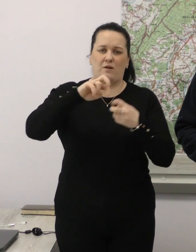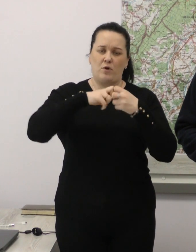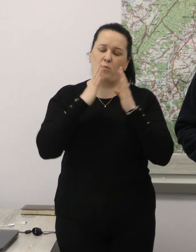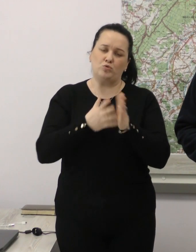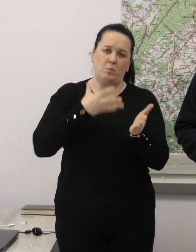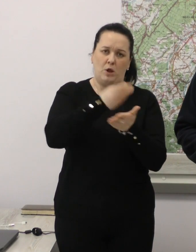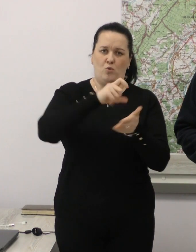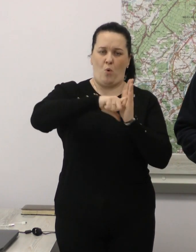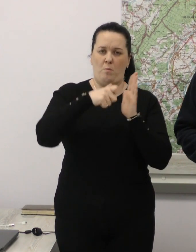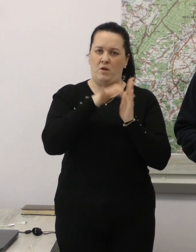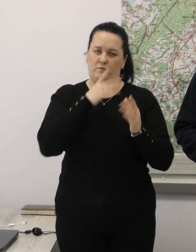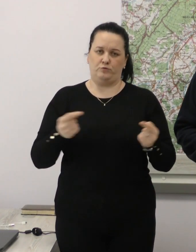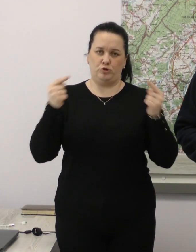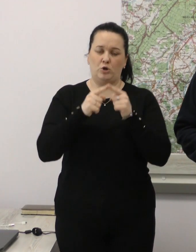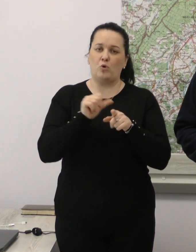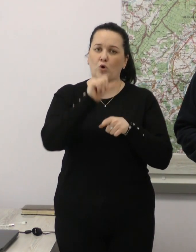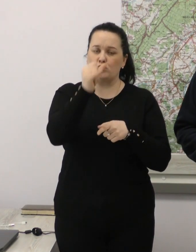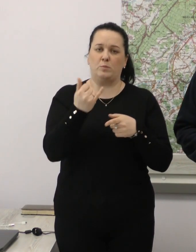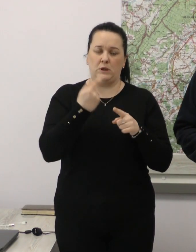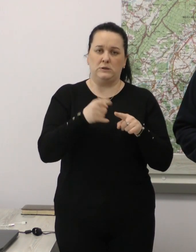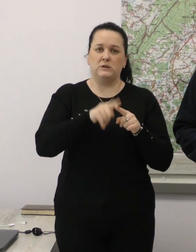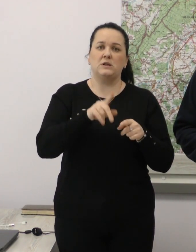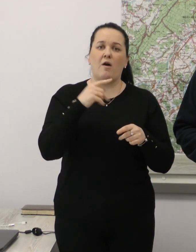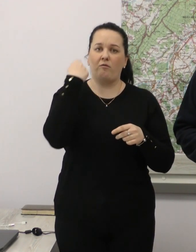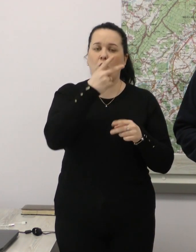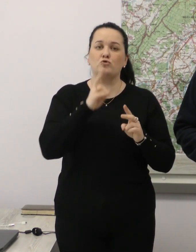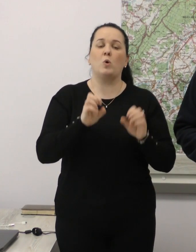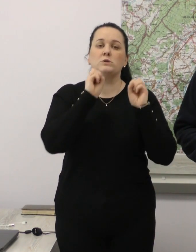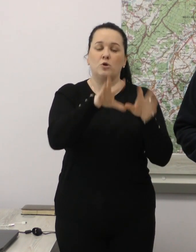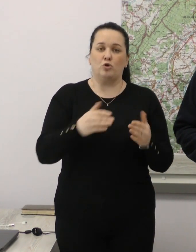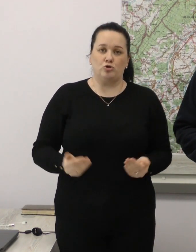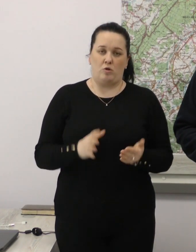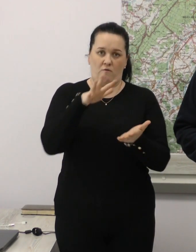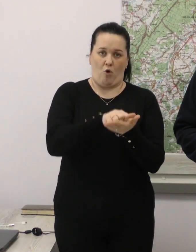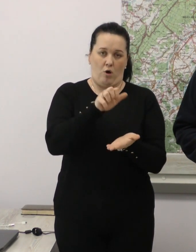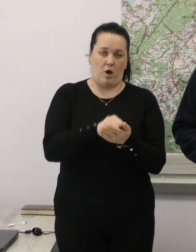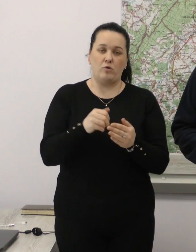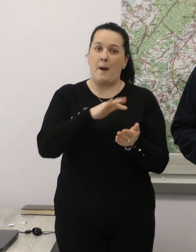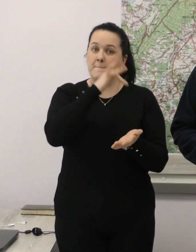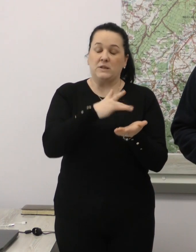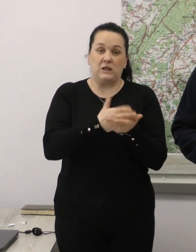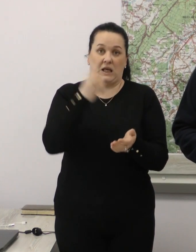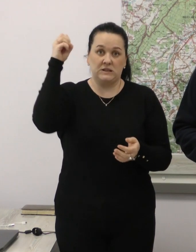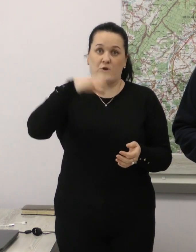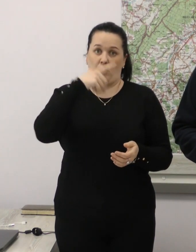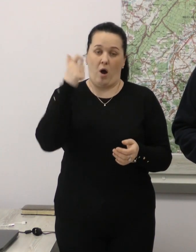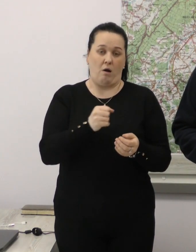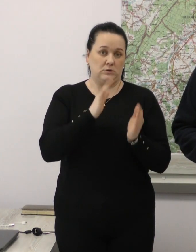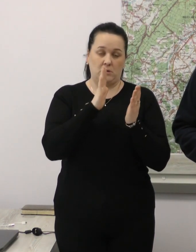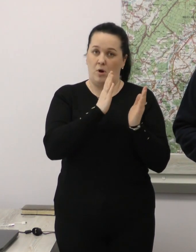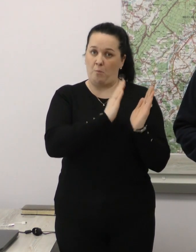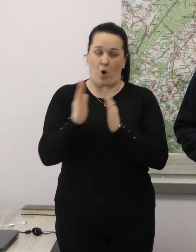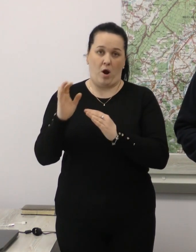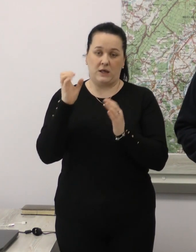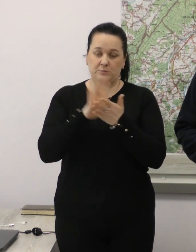оплачувати комуналку вчасно. Особливо це стосується власників, що дають житло в оренду. У місті є світло, газ, справно вивозиться сміття,